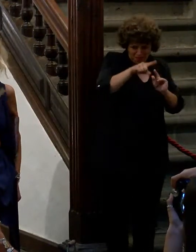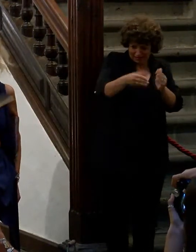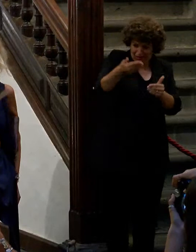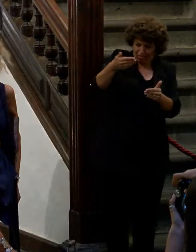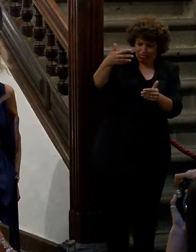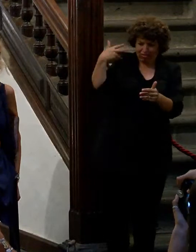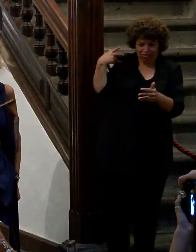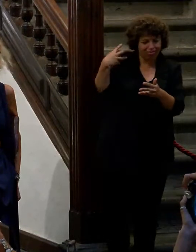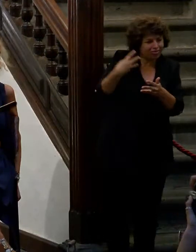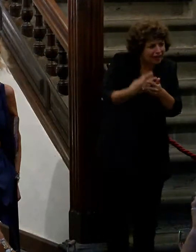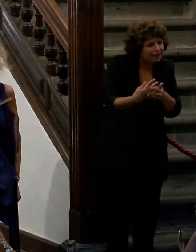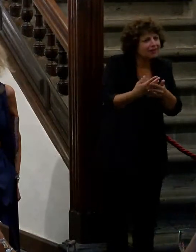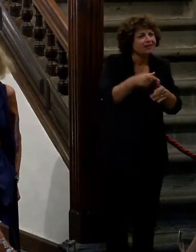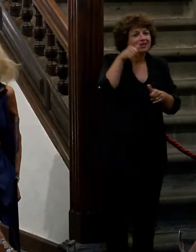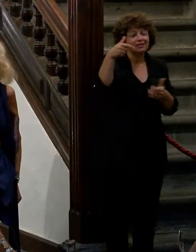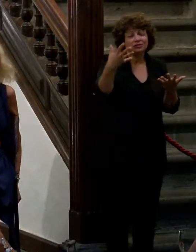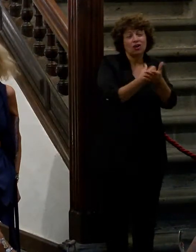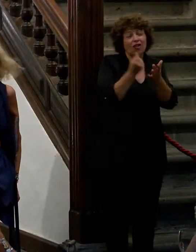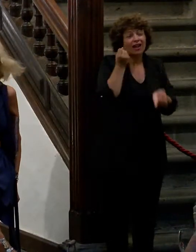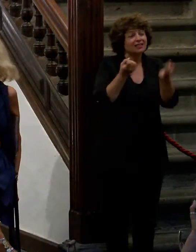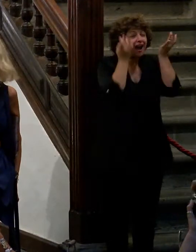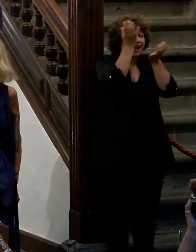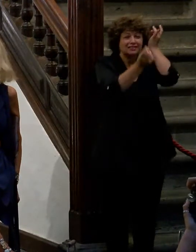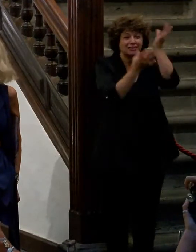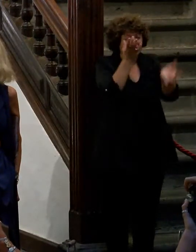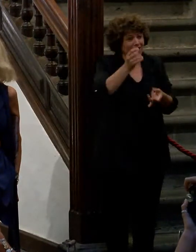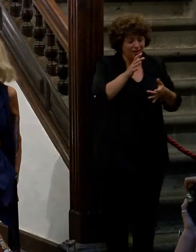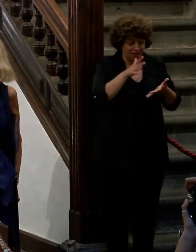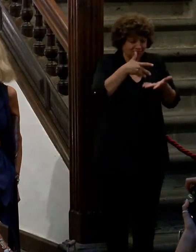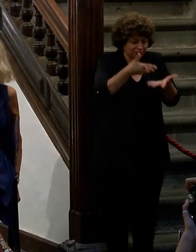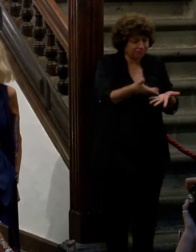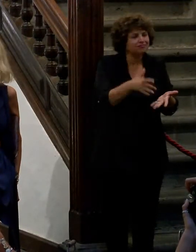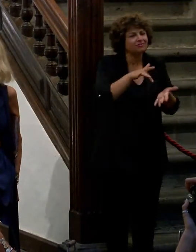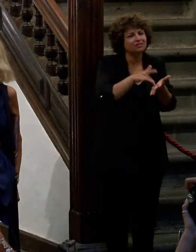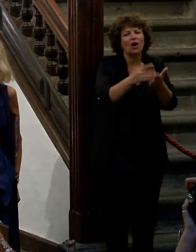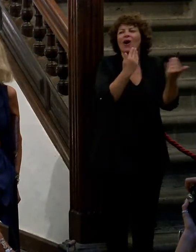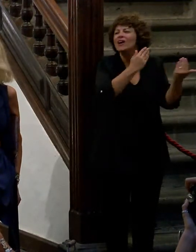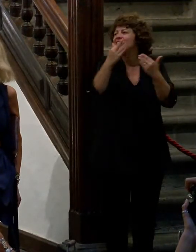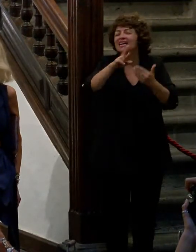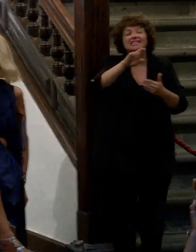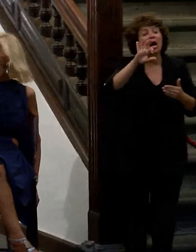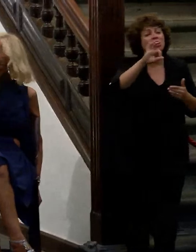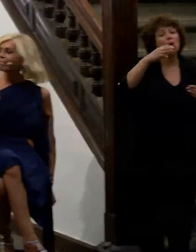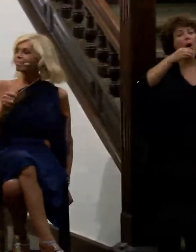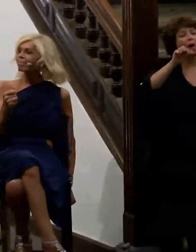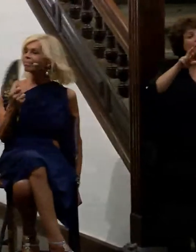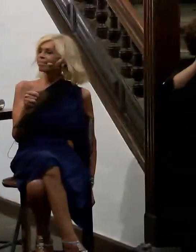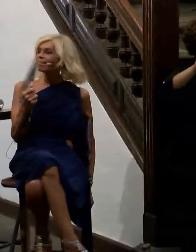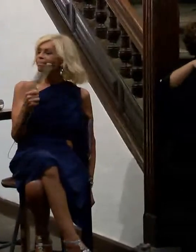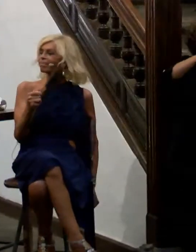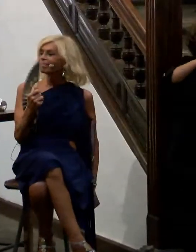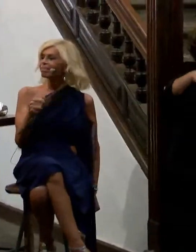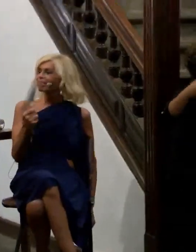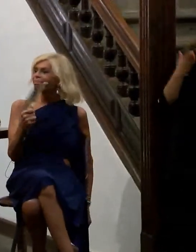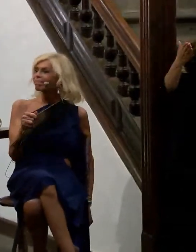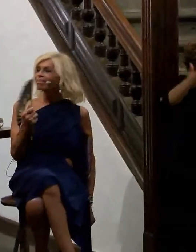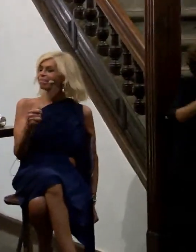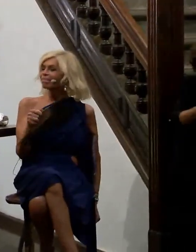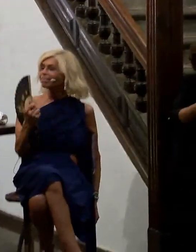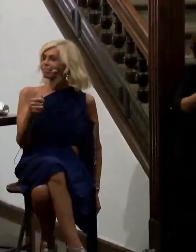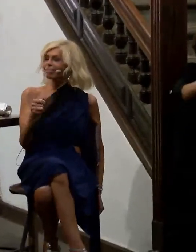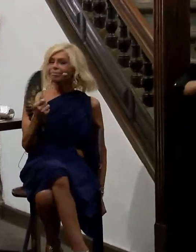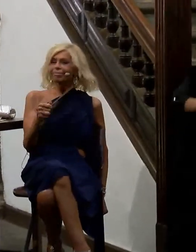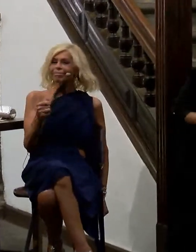que se está plasmando en todas estas actividades gracias a todos y a todas gracias Roberto aquí también por aceptar esta invitación encantado de